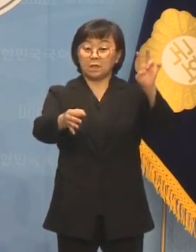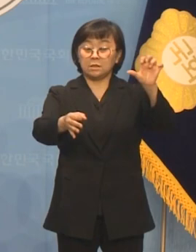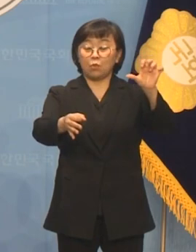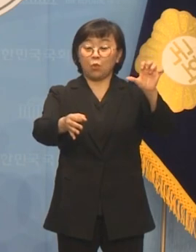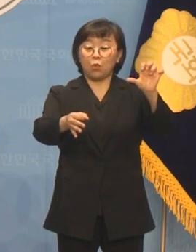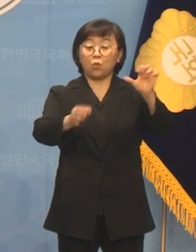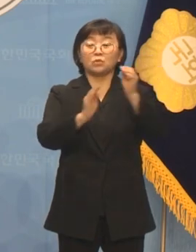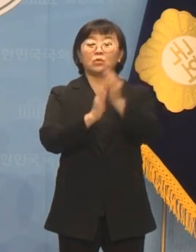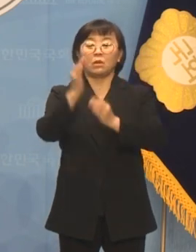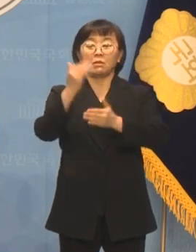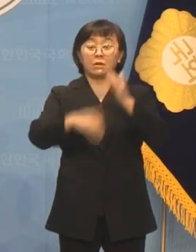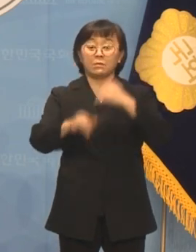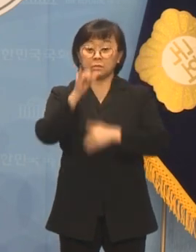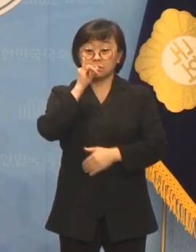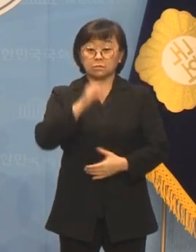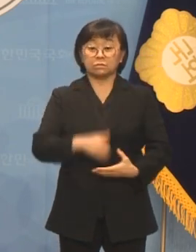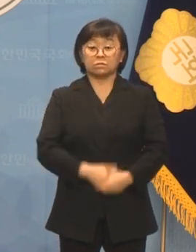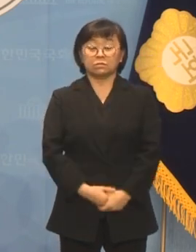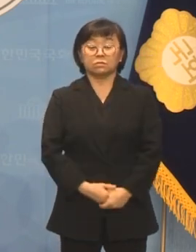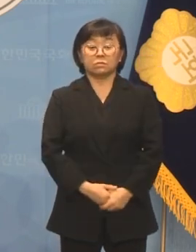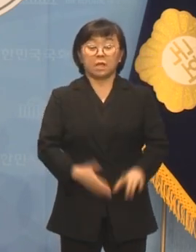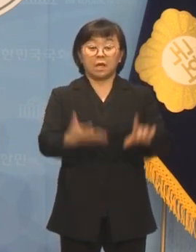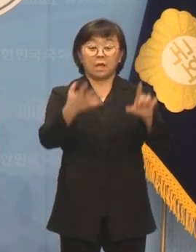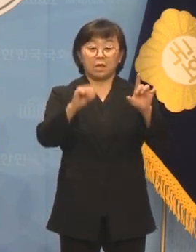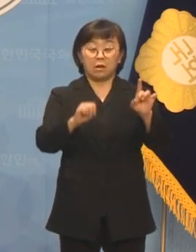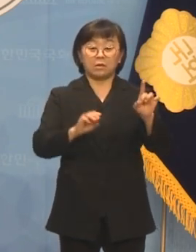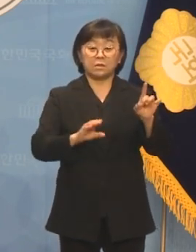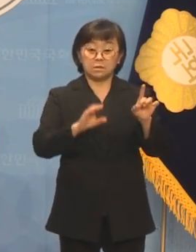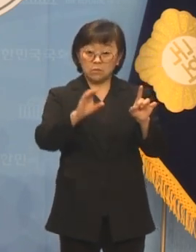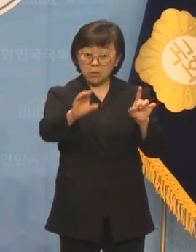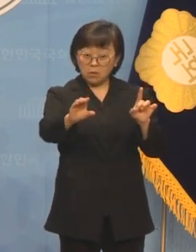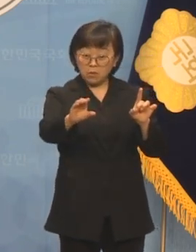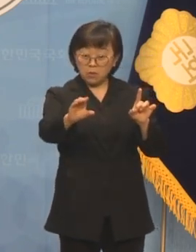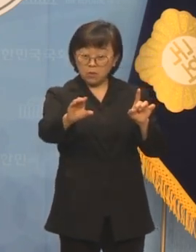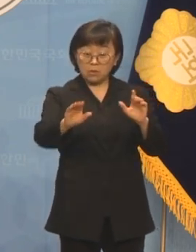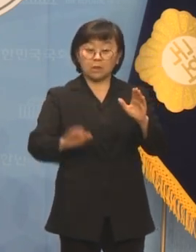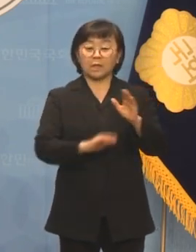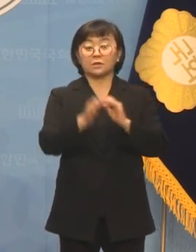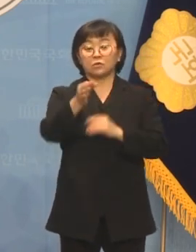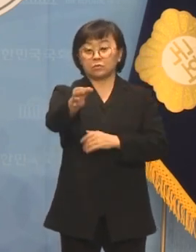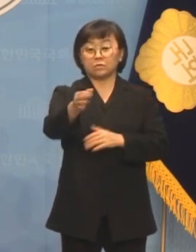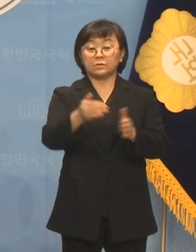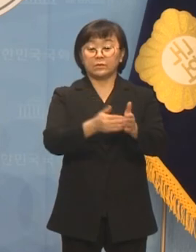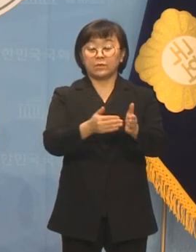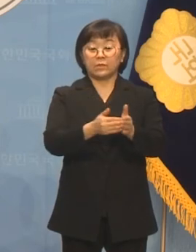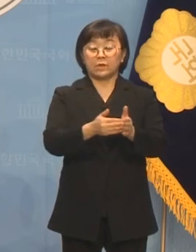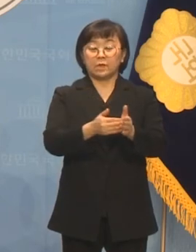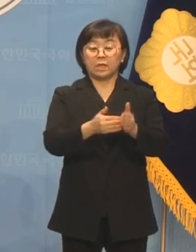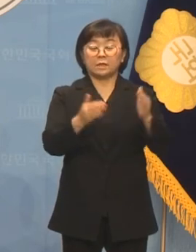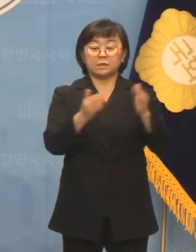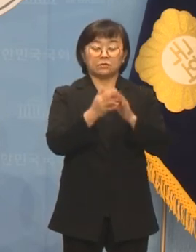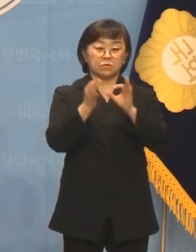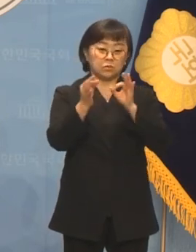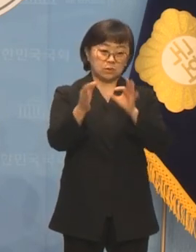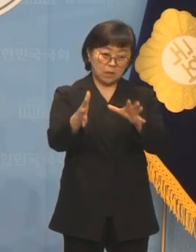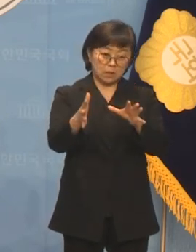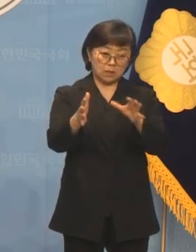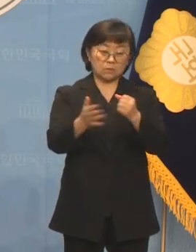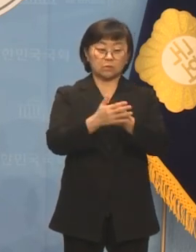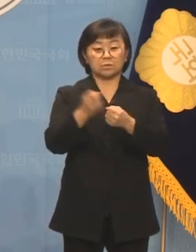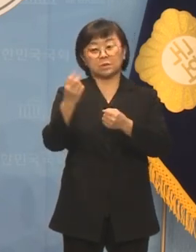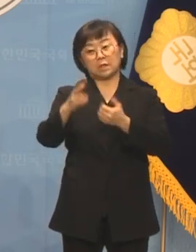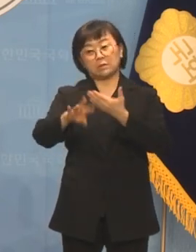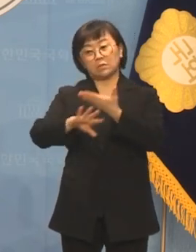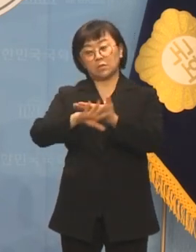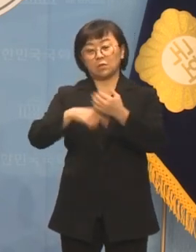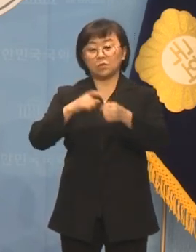남습니다. 그리고 1억을 일시불로 가정에 지급했을 때 부동산 투자나 다른